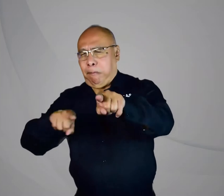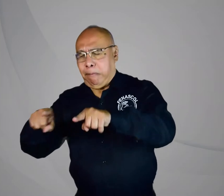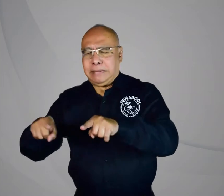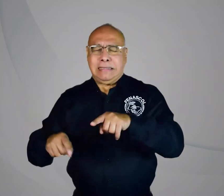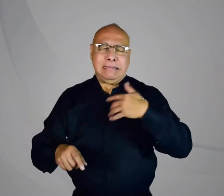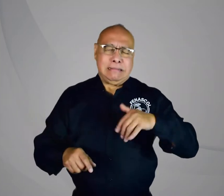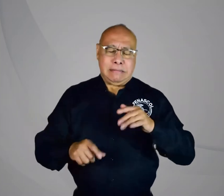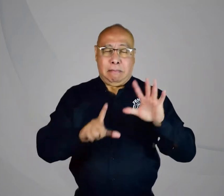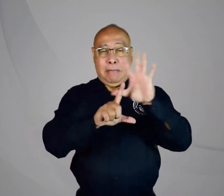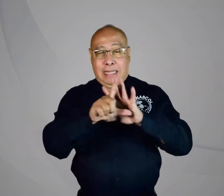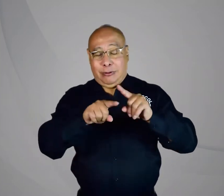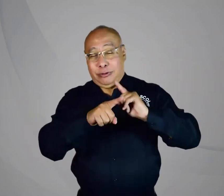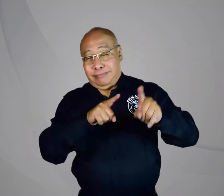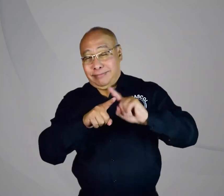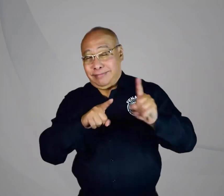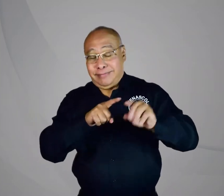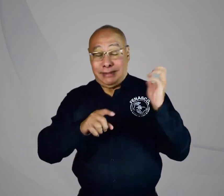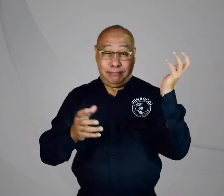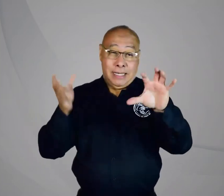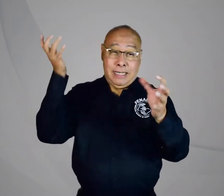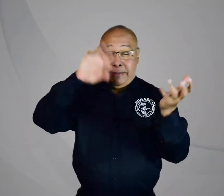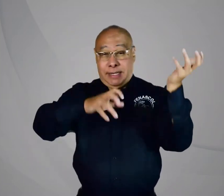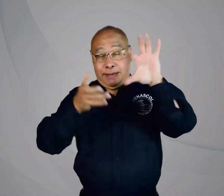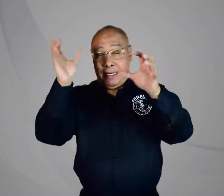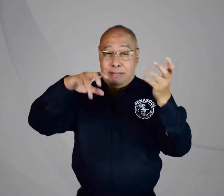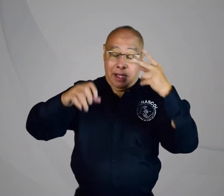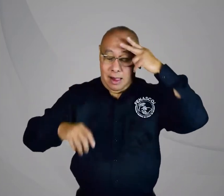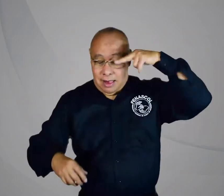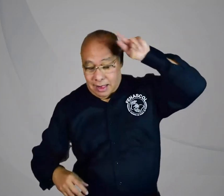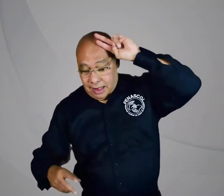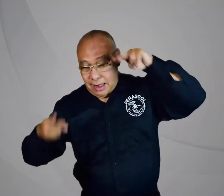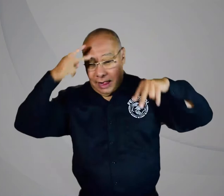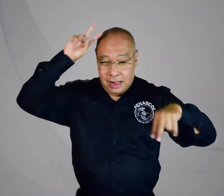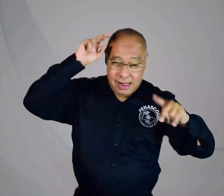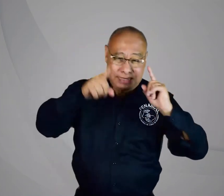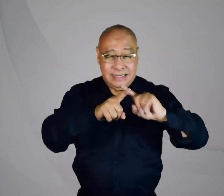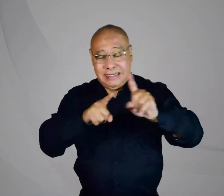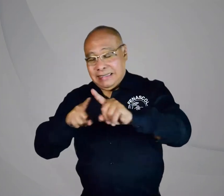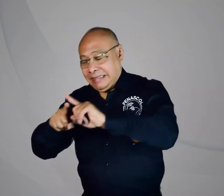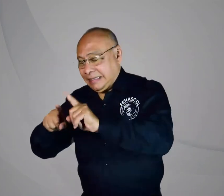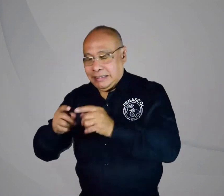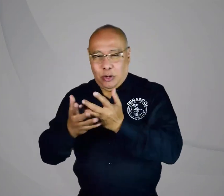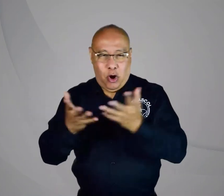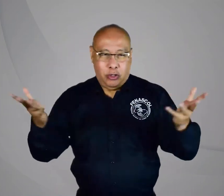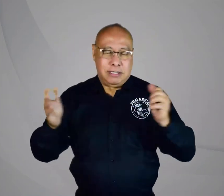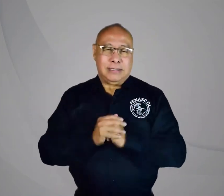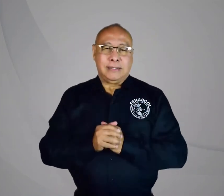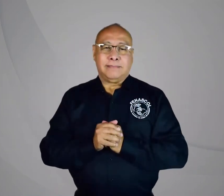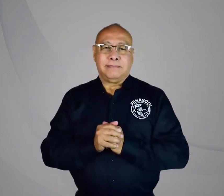Por supuesto, hemos también visto en redes sociales videos donde cada uno tenía su postura y su interpretación sobre el asunto.